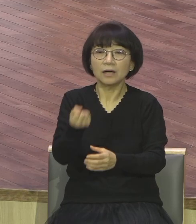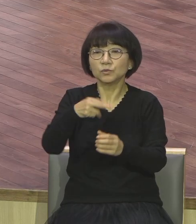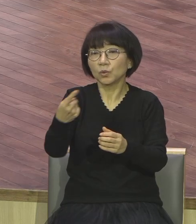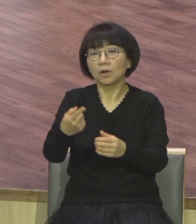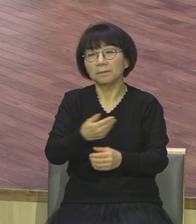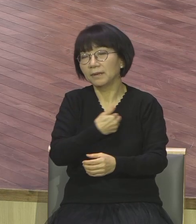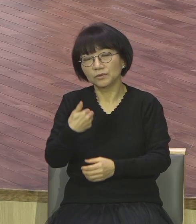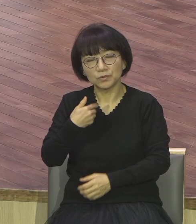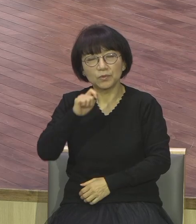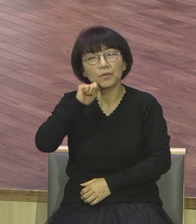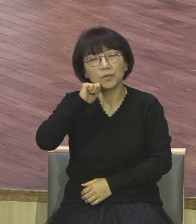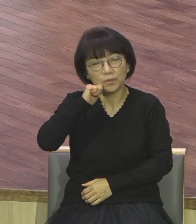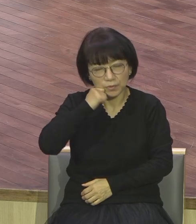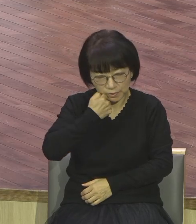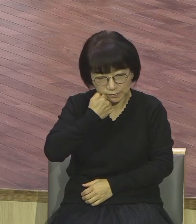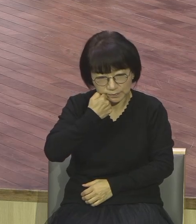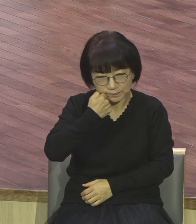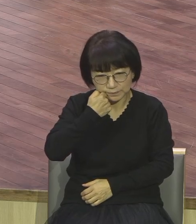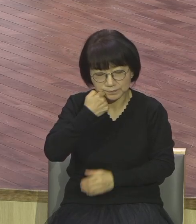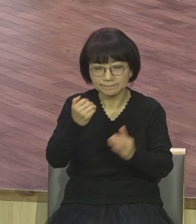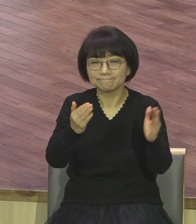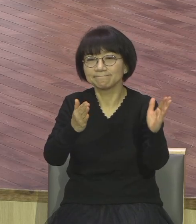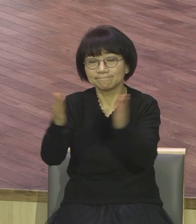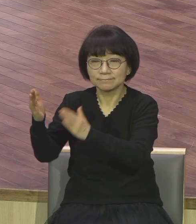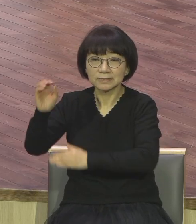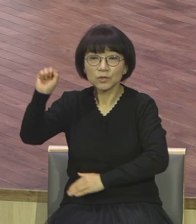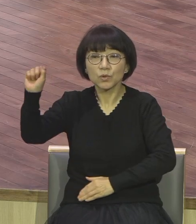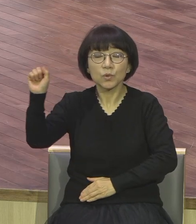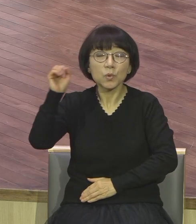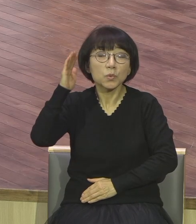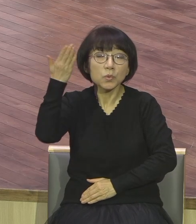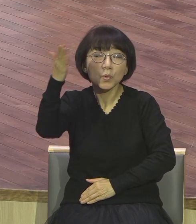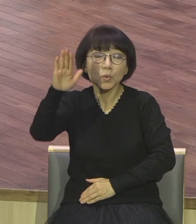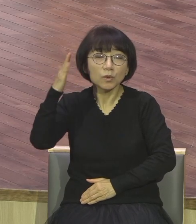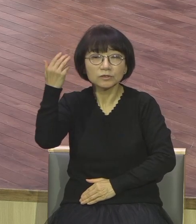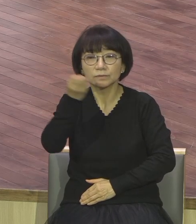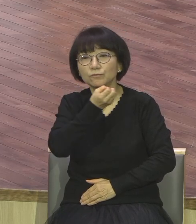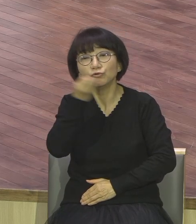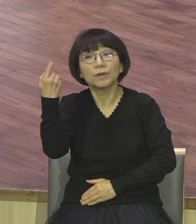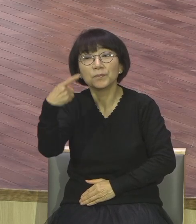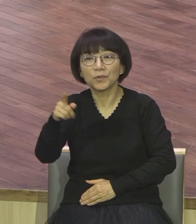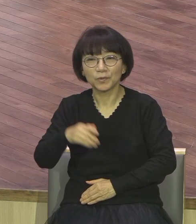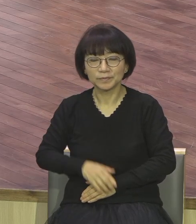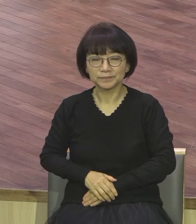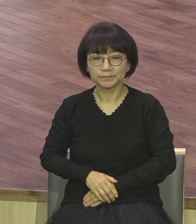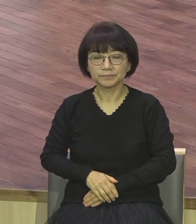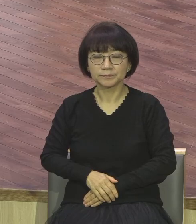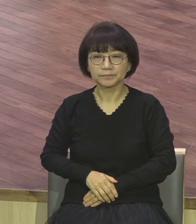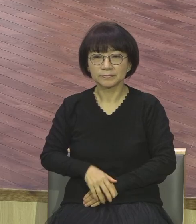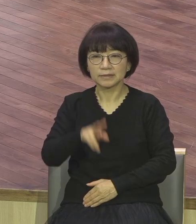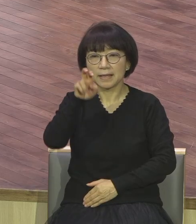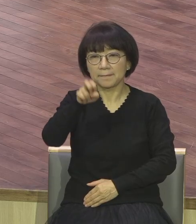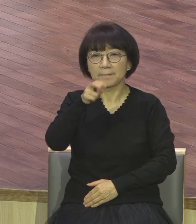사람들을 현혹하고 있습니다 명상 삼단체 불교 명상